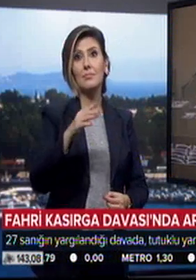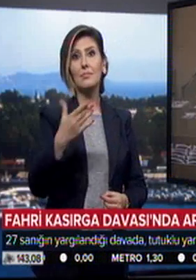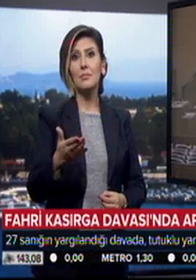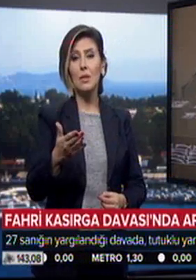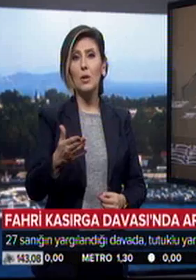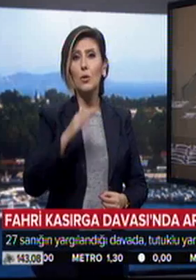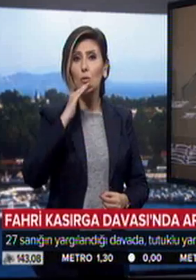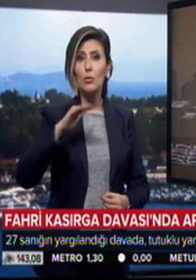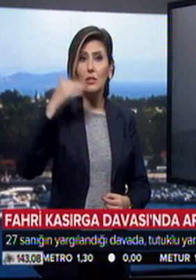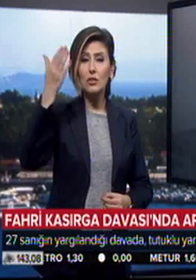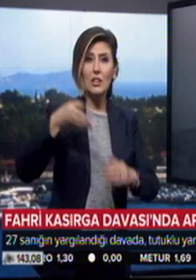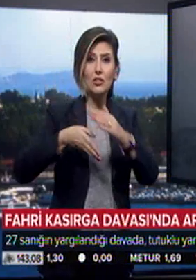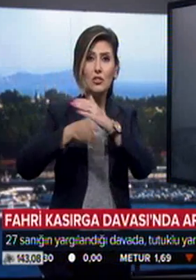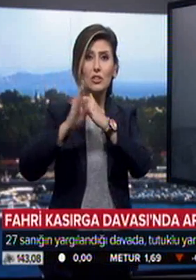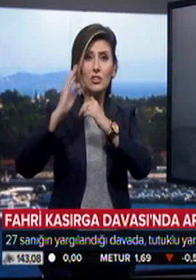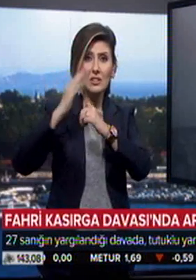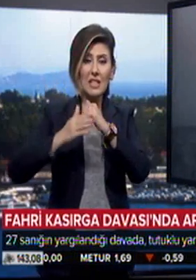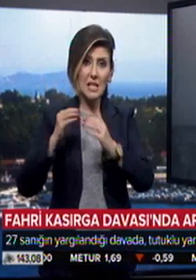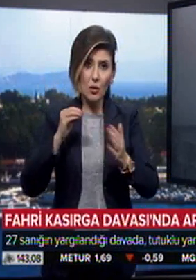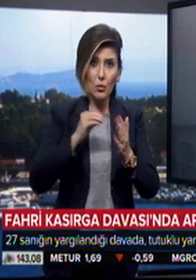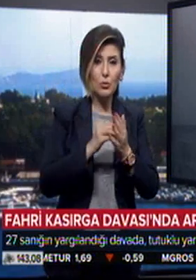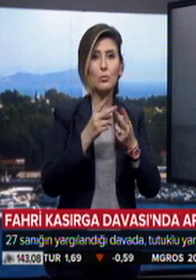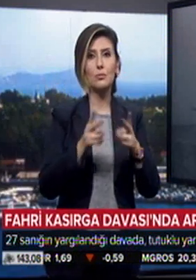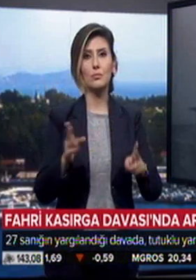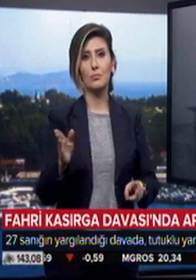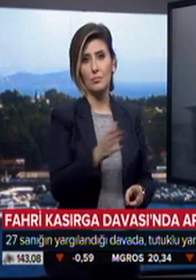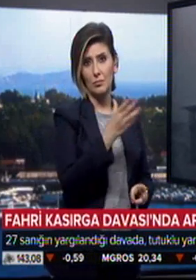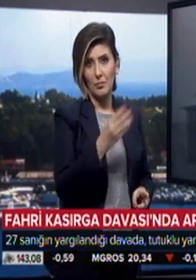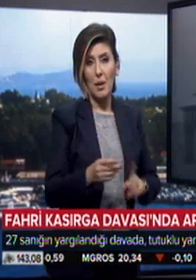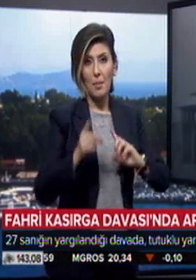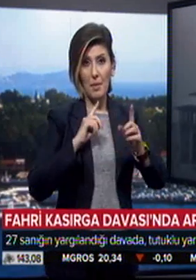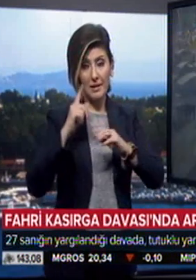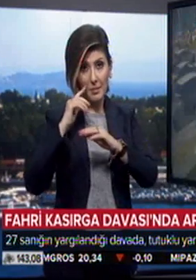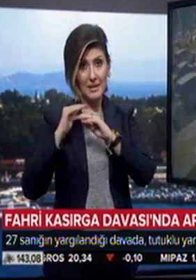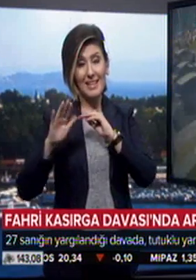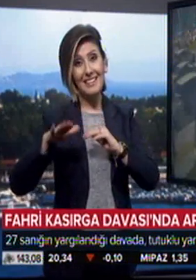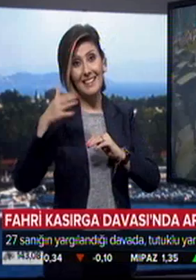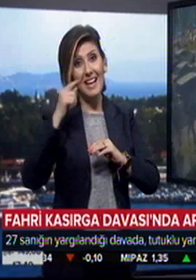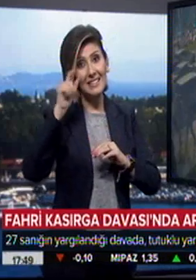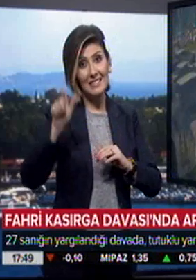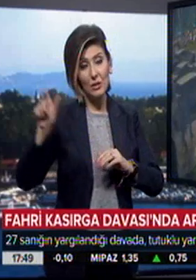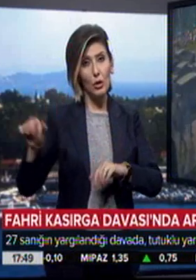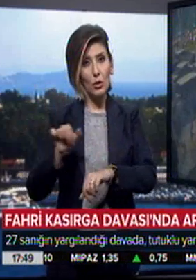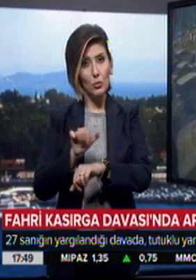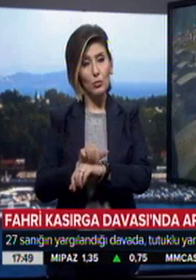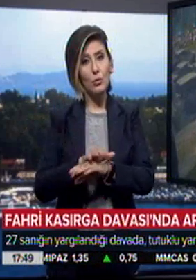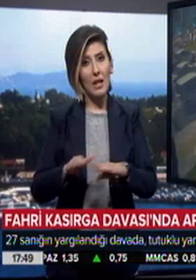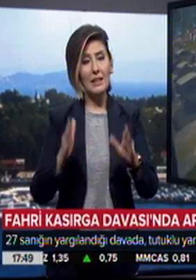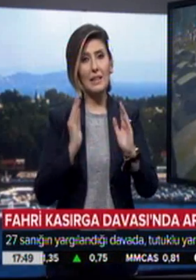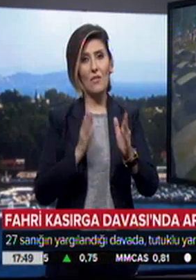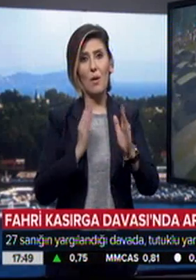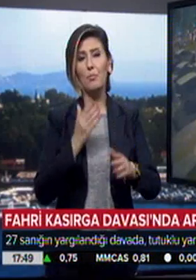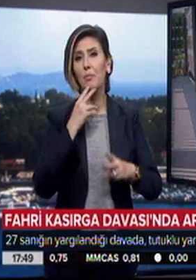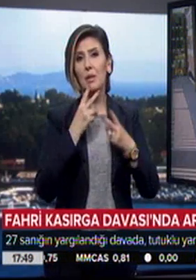yurt dışına çıkış yasağı konularak tahliye edildi. Mahkeme heyeti diğer sanıkların tutukluluk halini ise